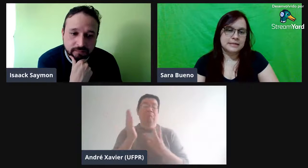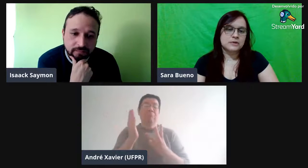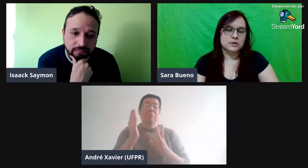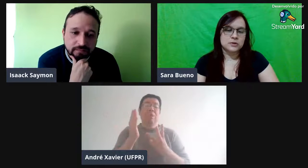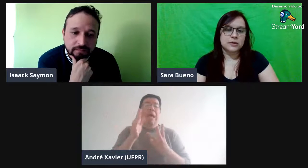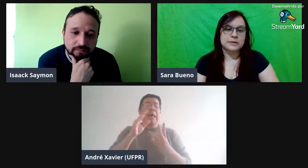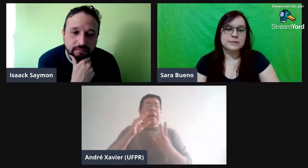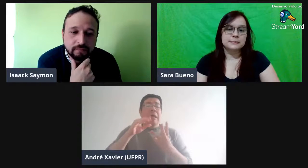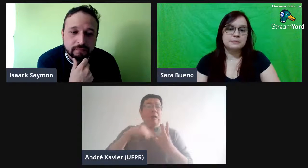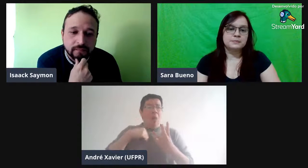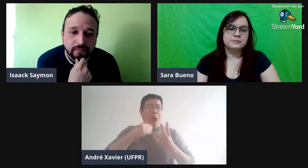situações,